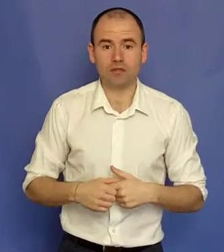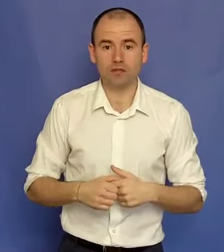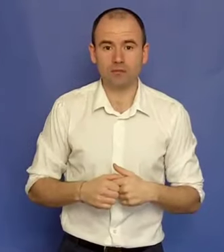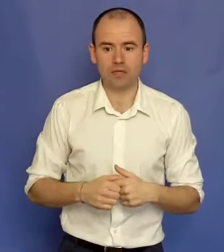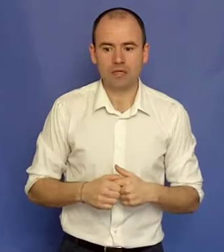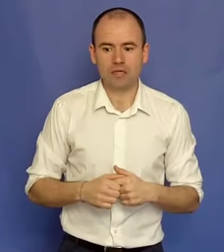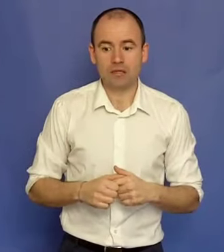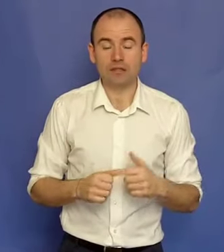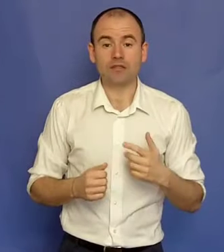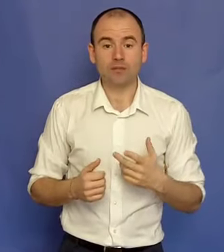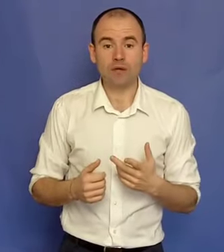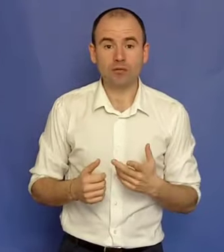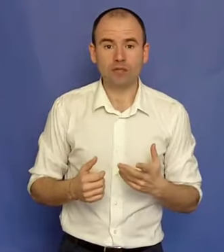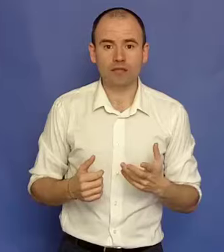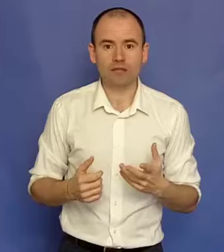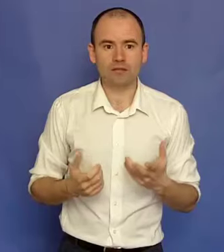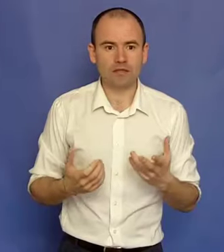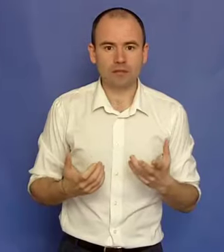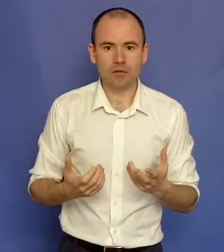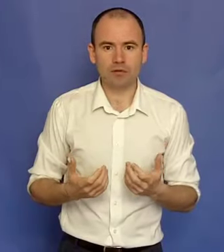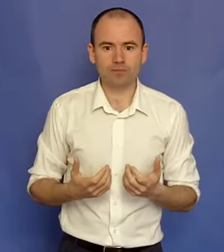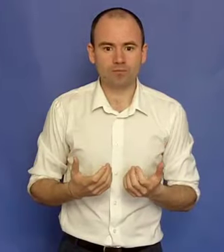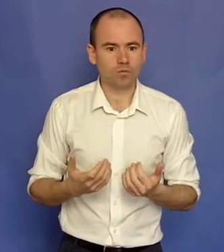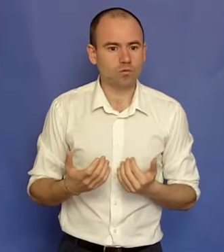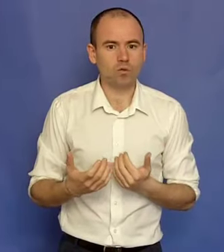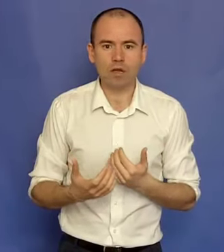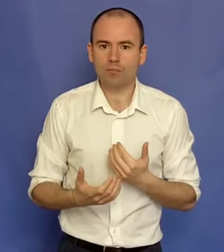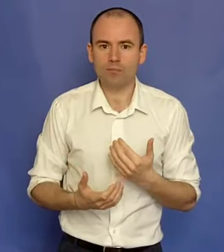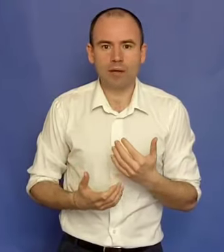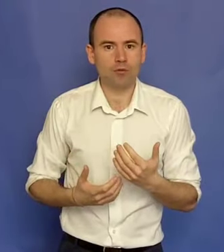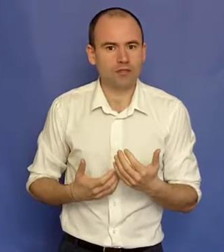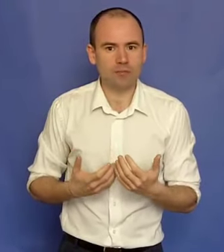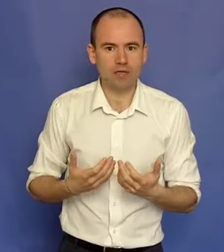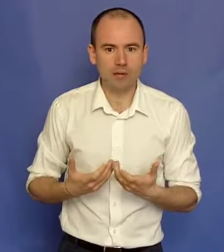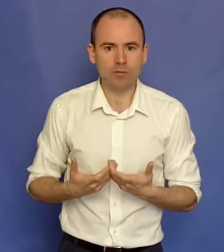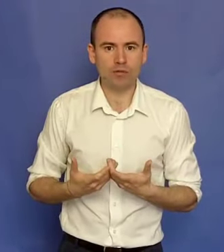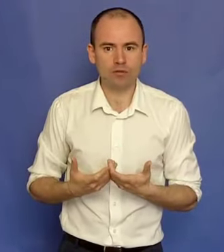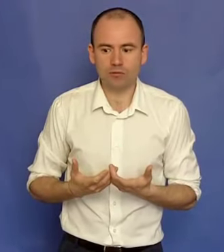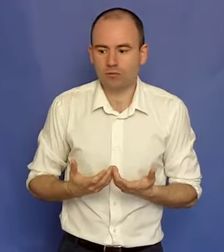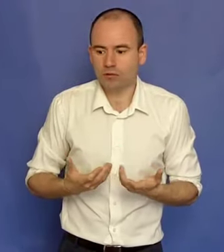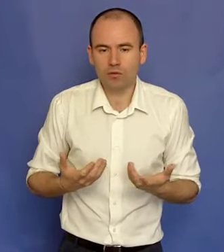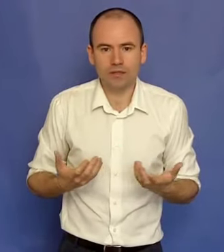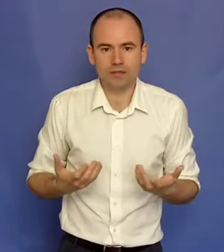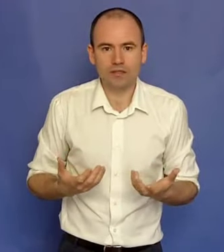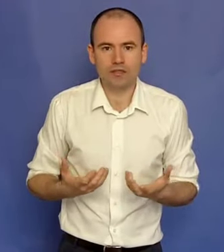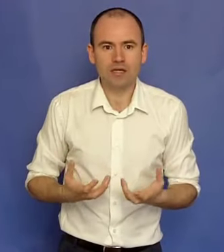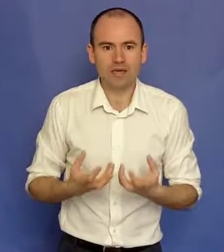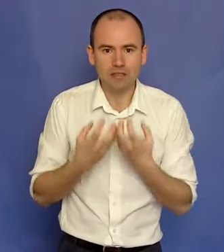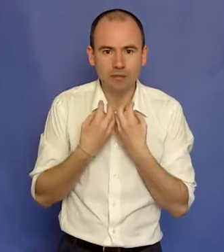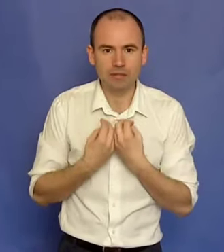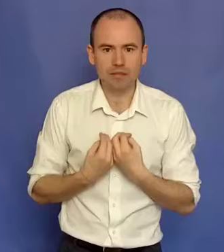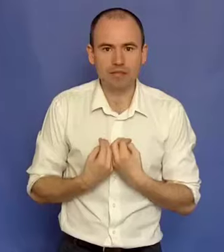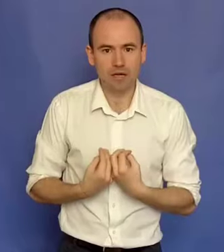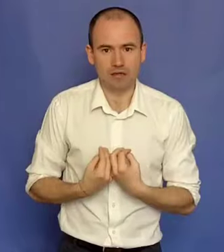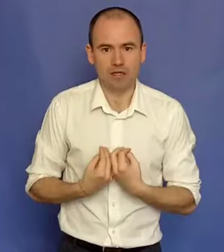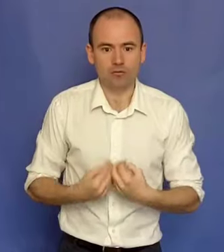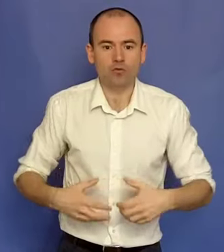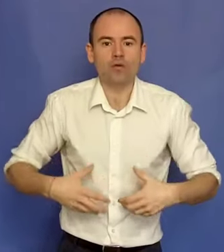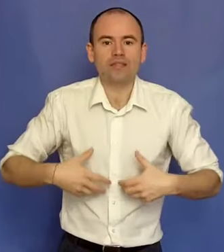atâta timp. Deci este și mai important să-ți dai seama că tu nu le prea poți aplica în momentul ăsta pentru că nu le înțelegi experimental. Tu nu le-ai